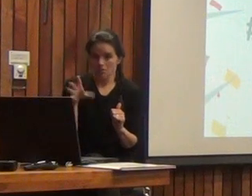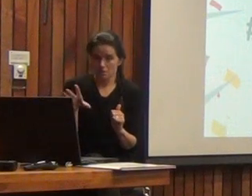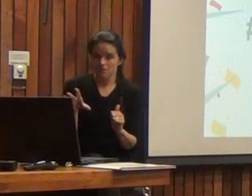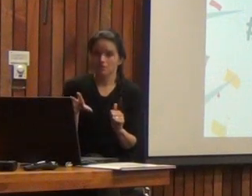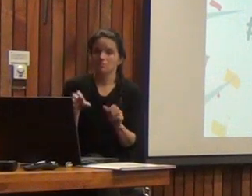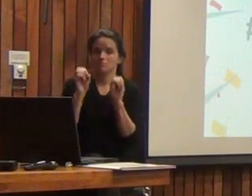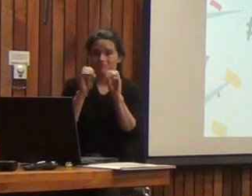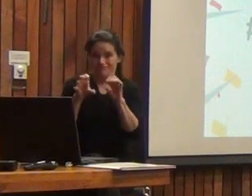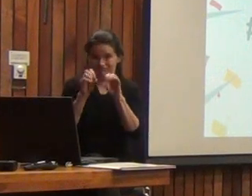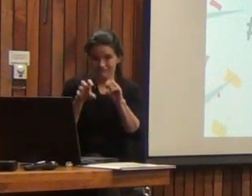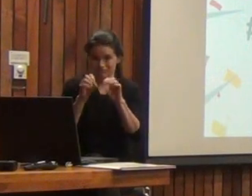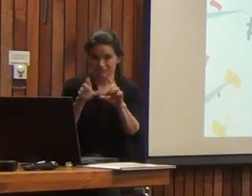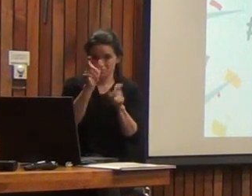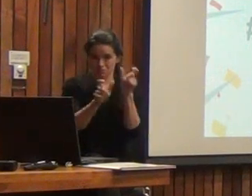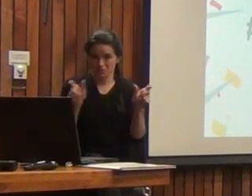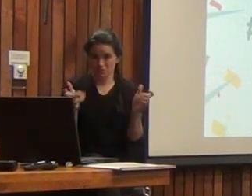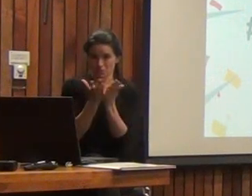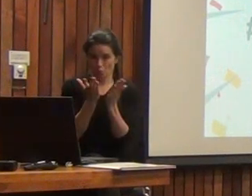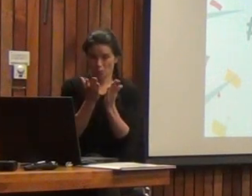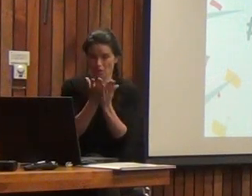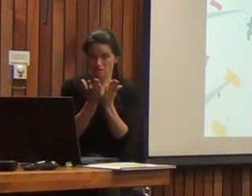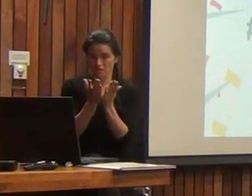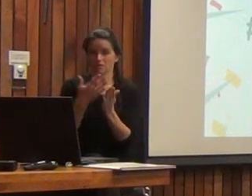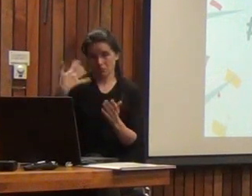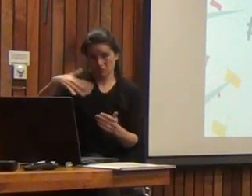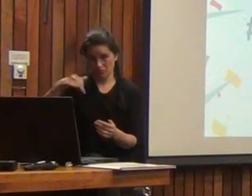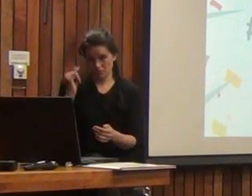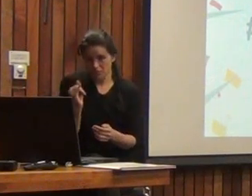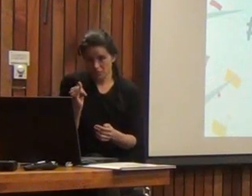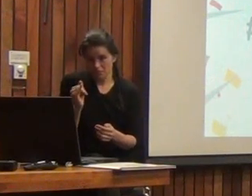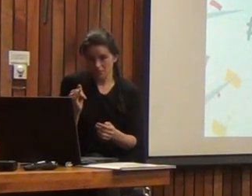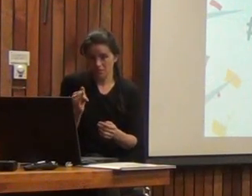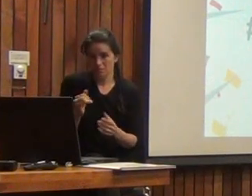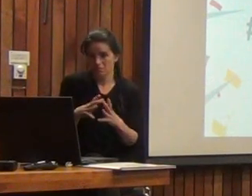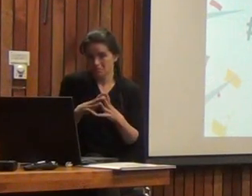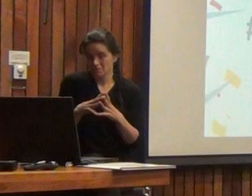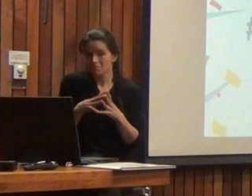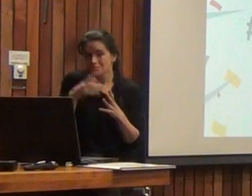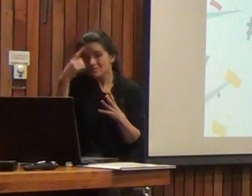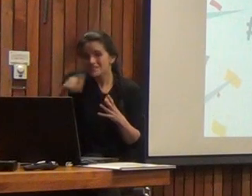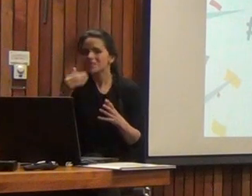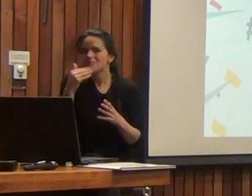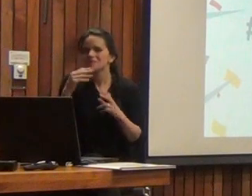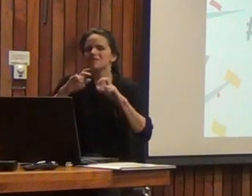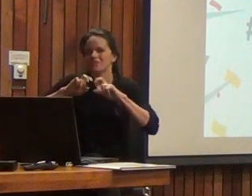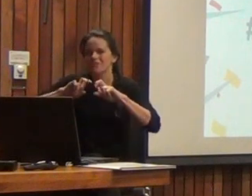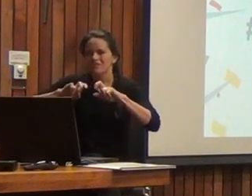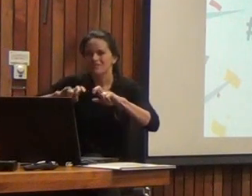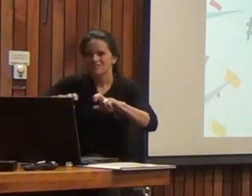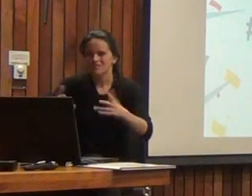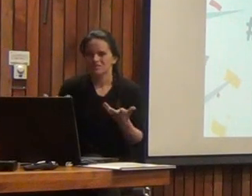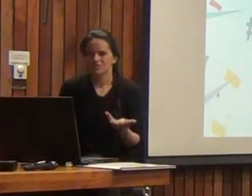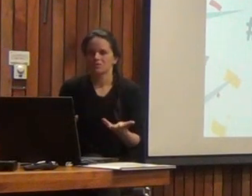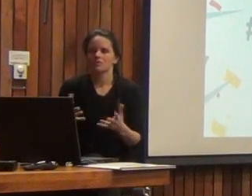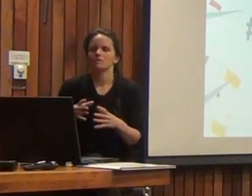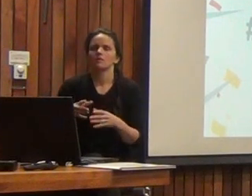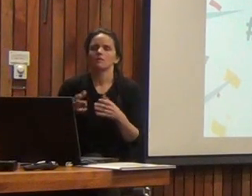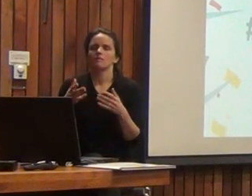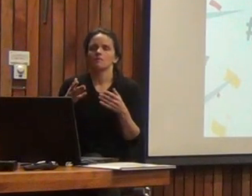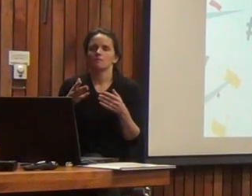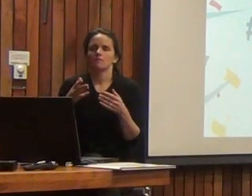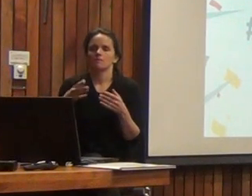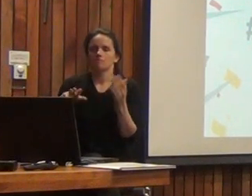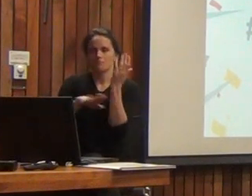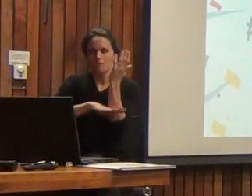al proceso formativo, que es tremendamente relevante, no solo nos dedicamos a la investigación, que por supuesto es uno de los pilares